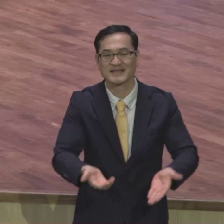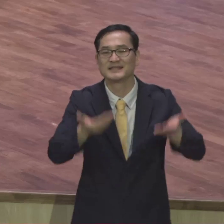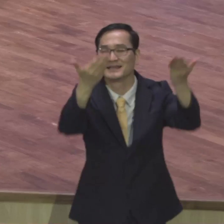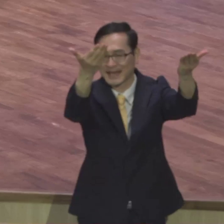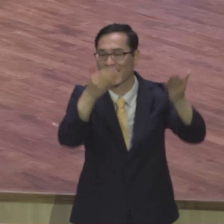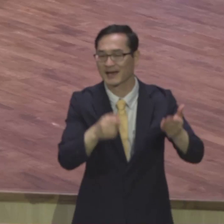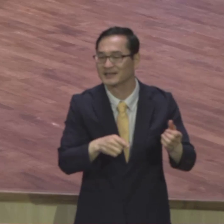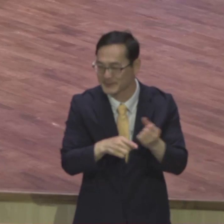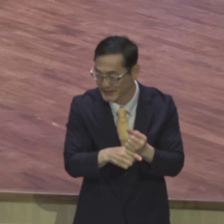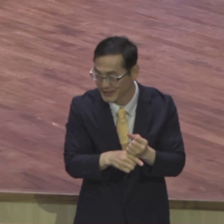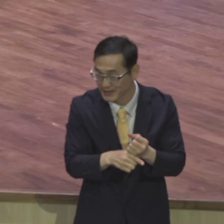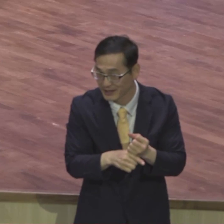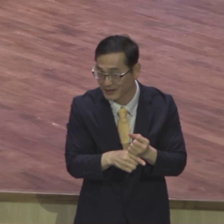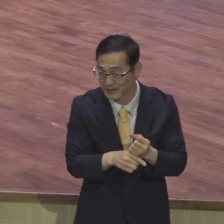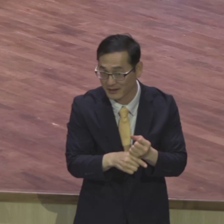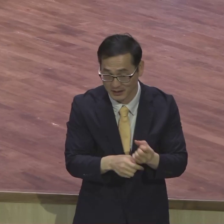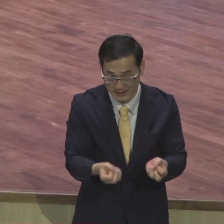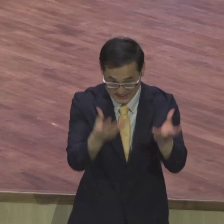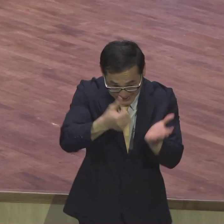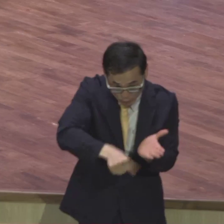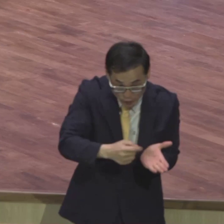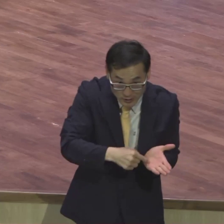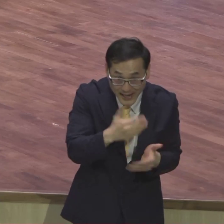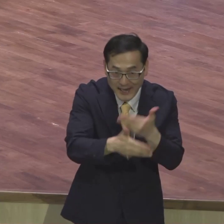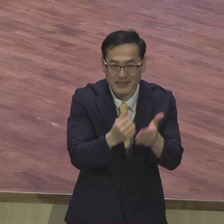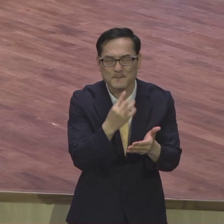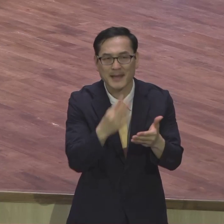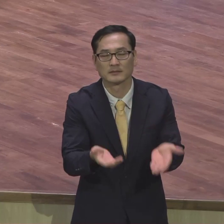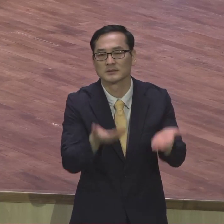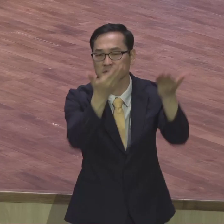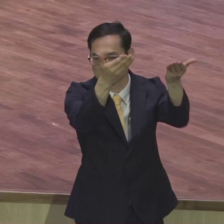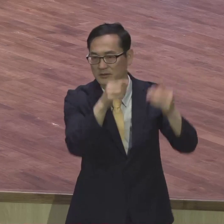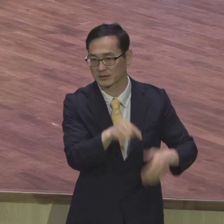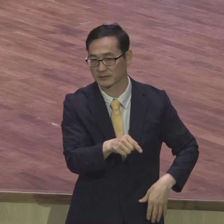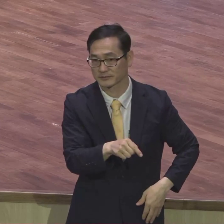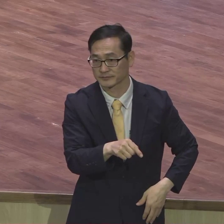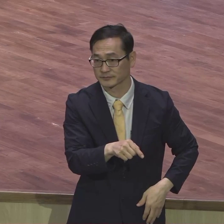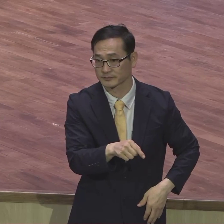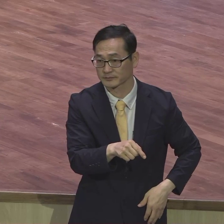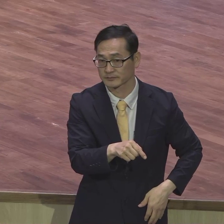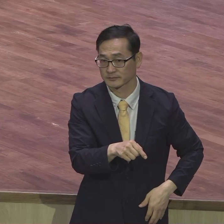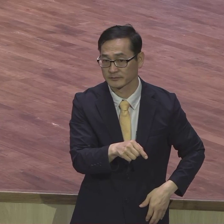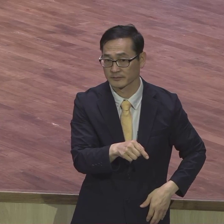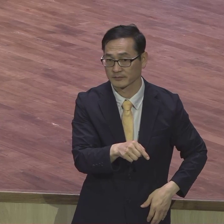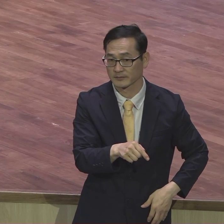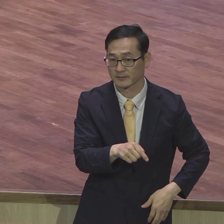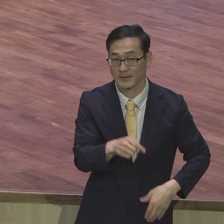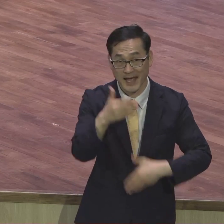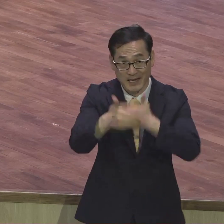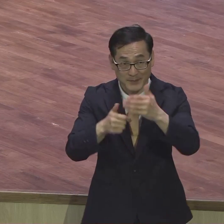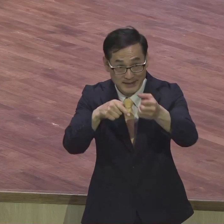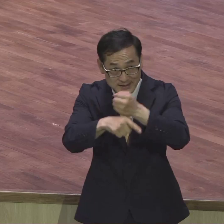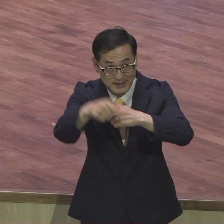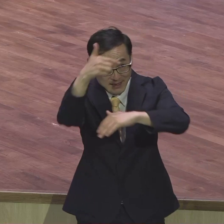드린다 재물은 하나님께 만드리는 거에요 하나님의 뜻과 교회에게 내 삶의 전부를 흥신한다